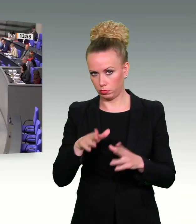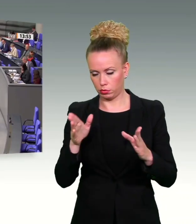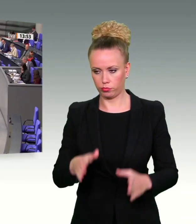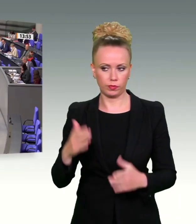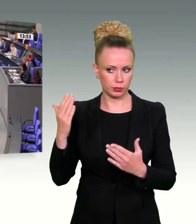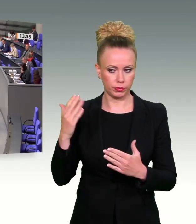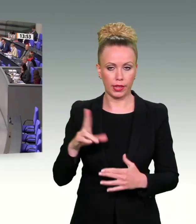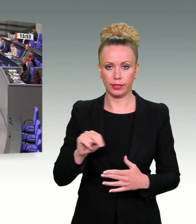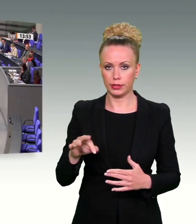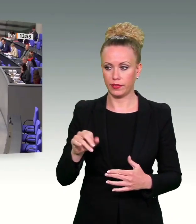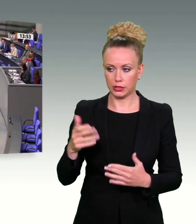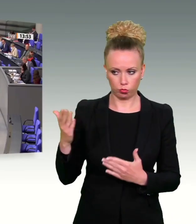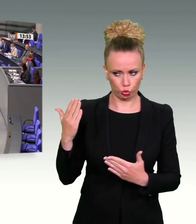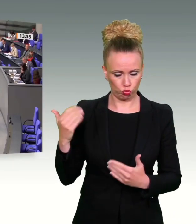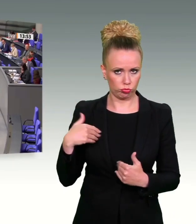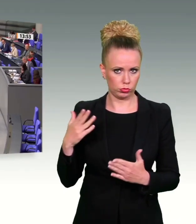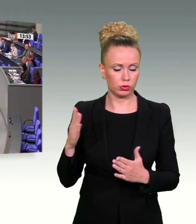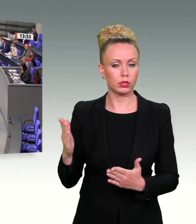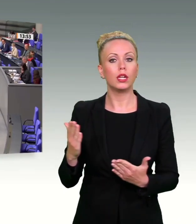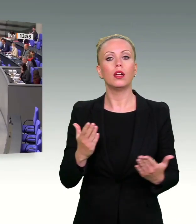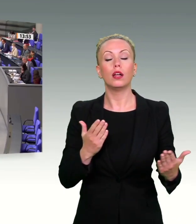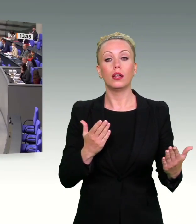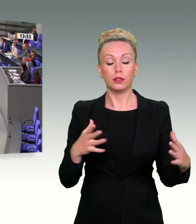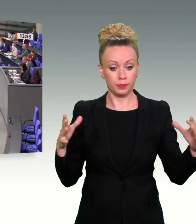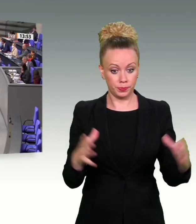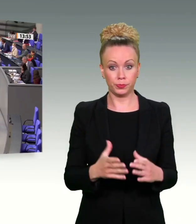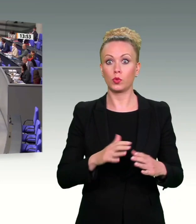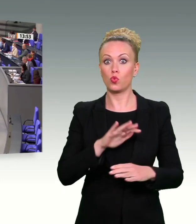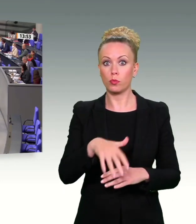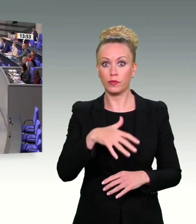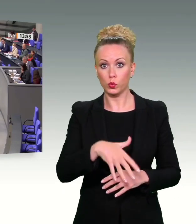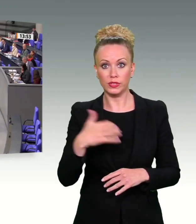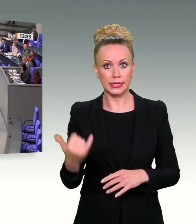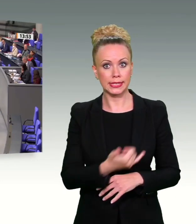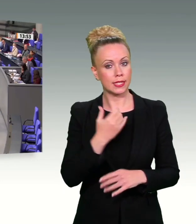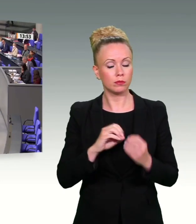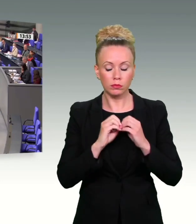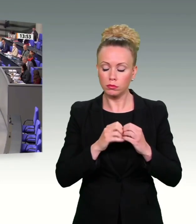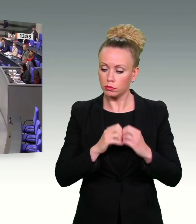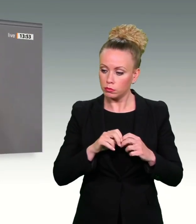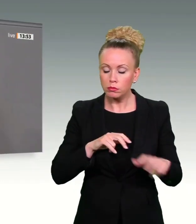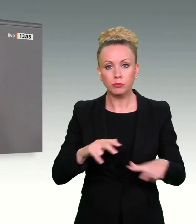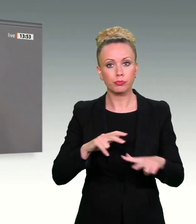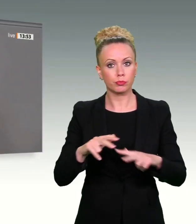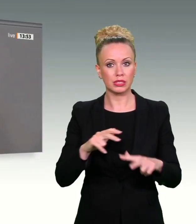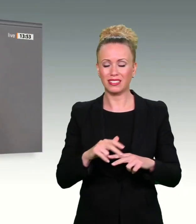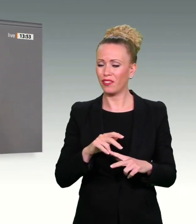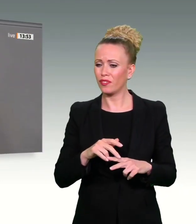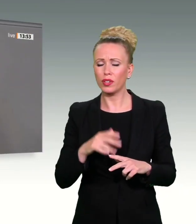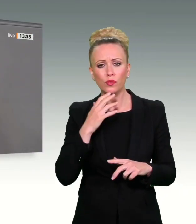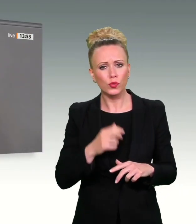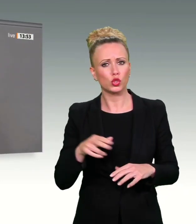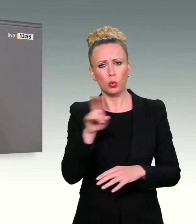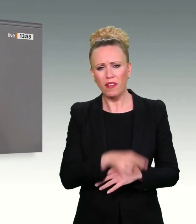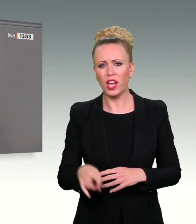Faeser, mit möglichst emotionalen Beispielen, die die Massenüberwachung der gesamten Bevölkerung durchzusetzen. Und fast genauso